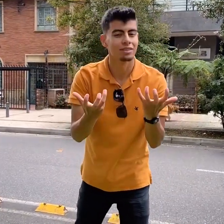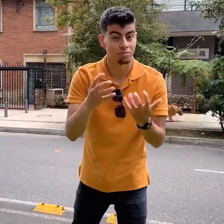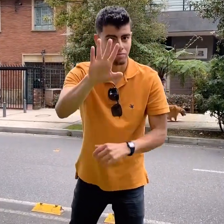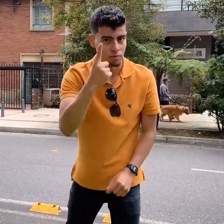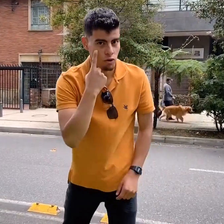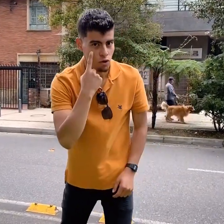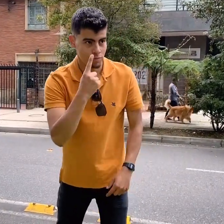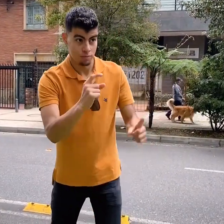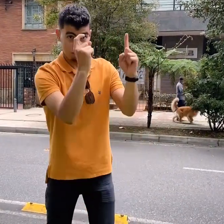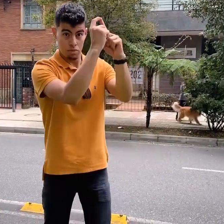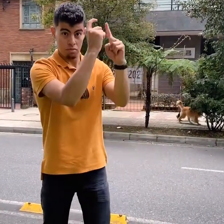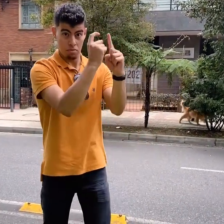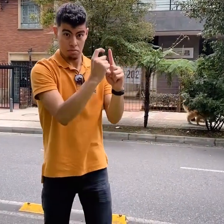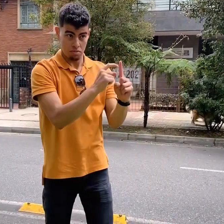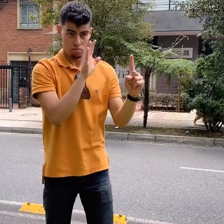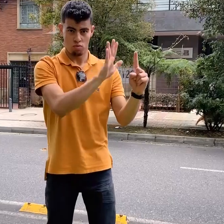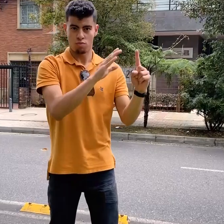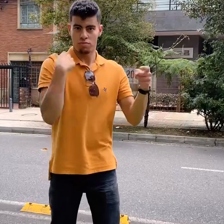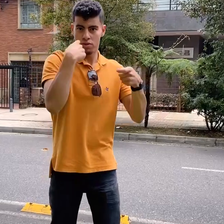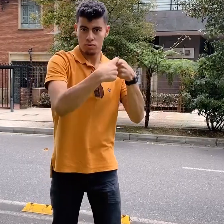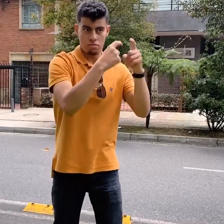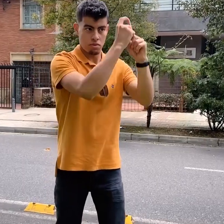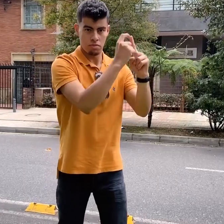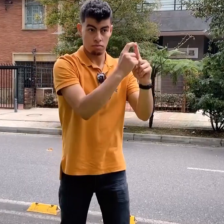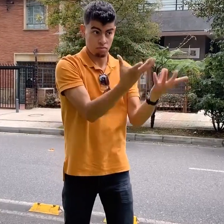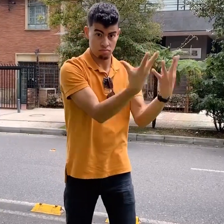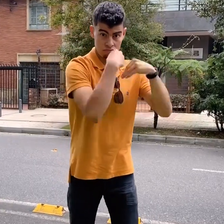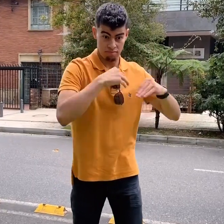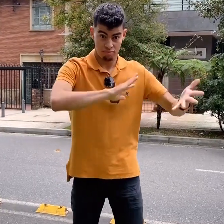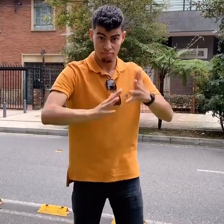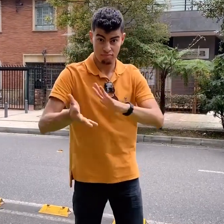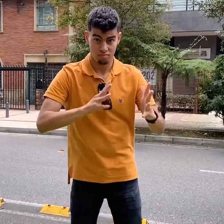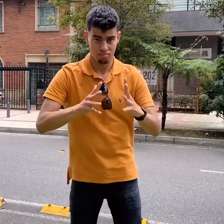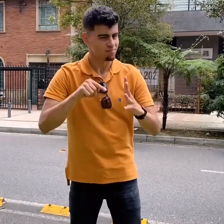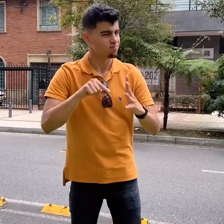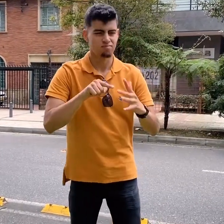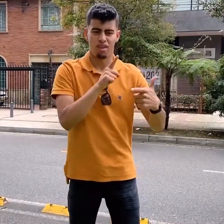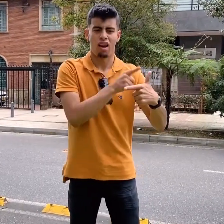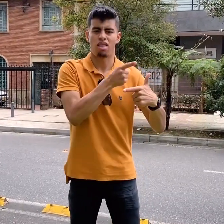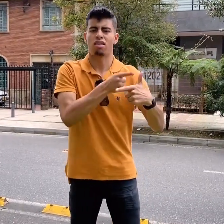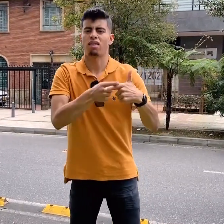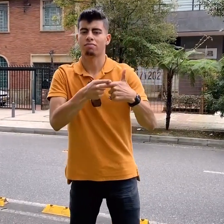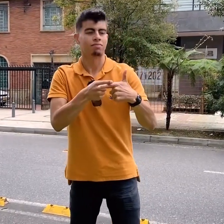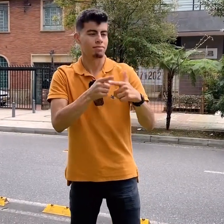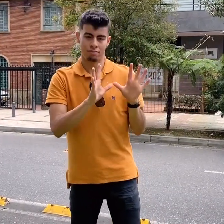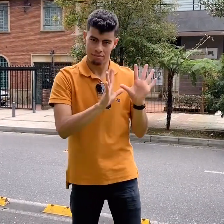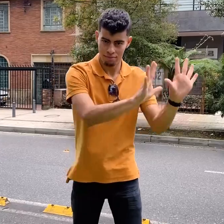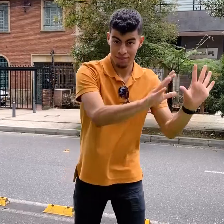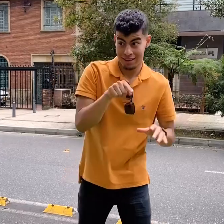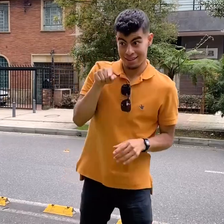señas? Ten en cuenta que aprender lengua de señas no es solo aprender vocabulario de señas equivalentes a palabras en español. Eso no